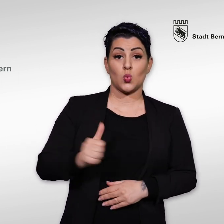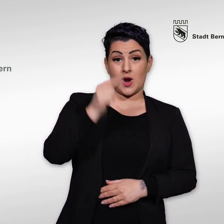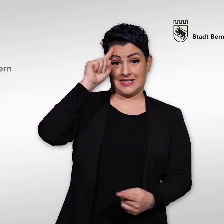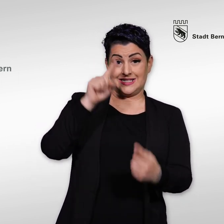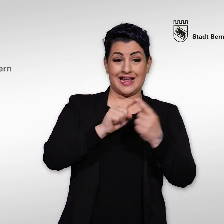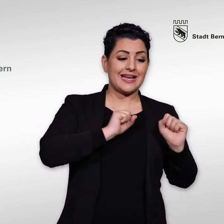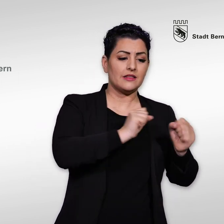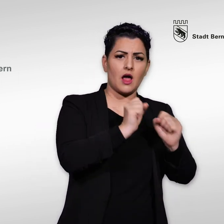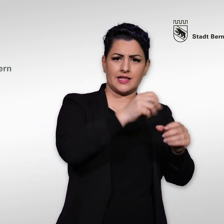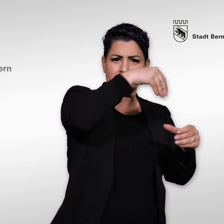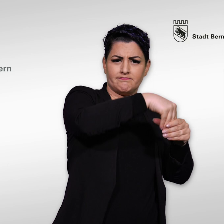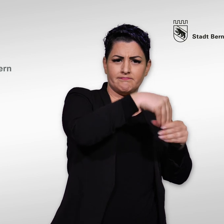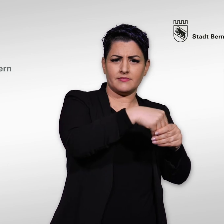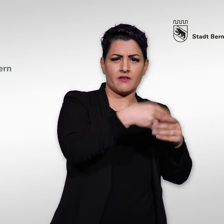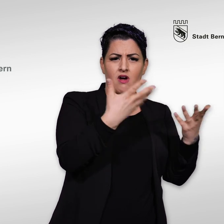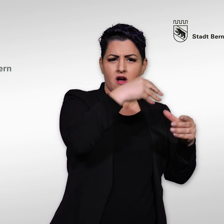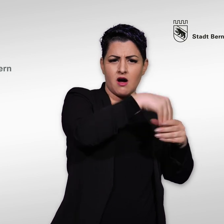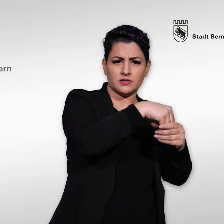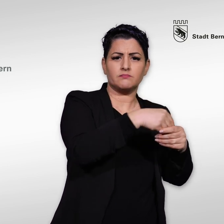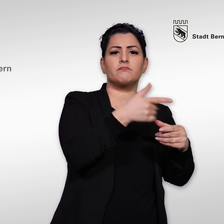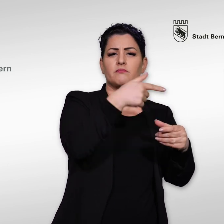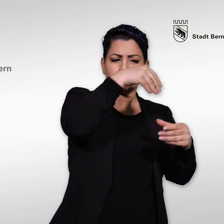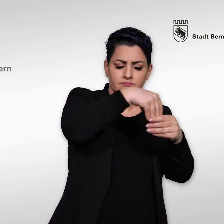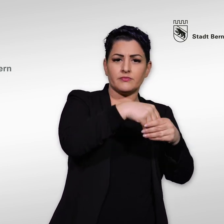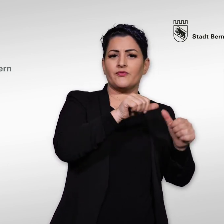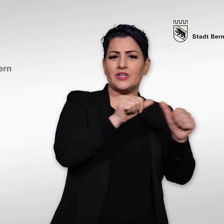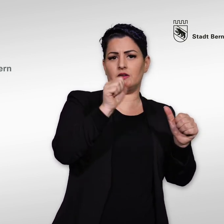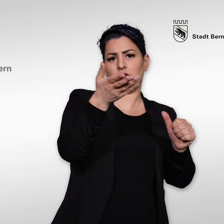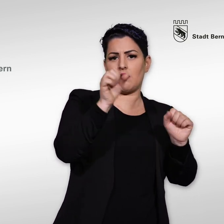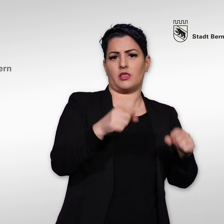Zuerst geht es darum, was eine Initiative ist und wie Sie diese starten können.